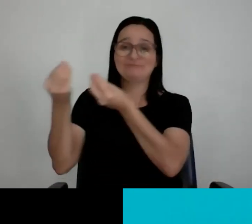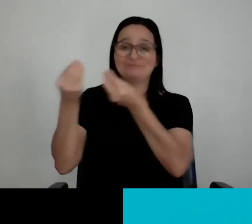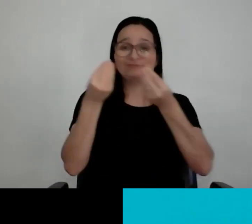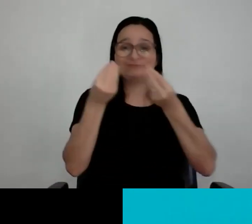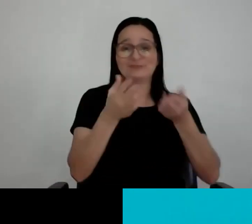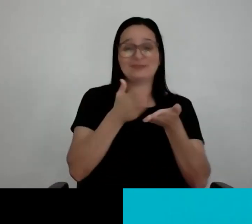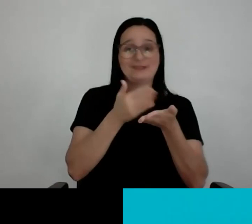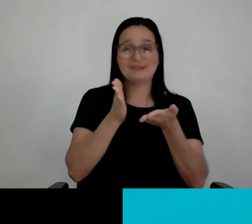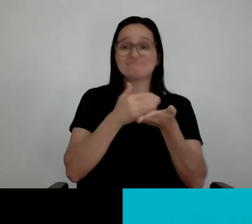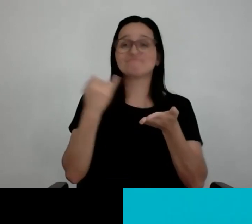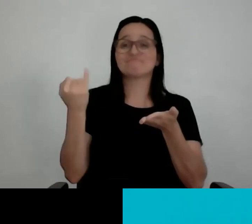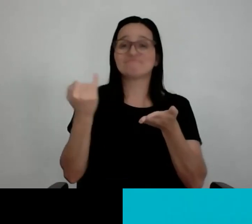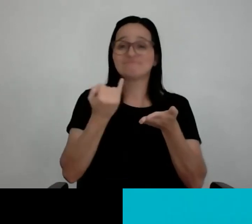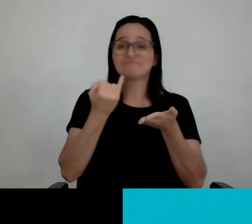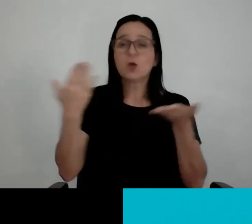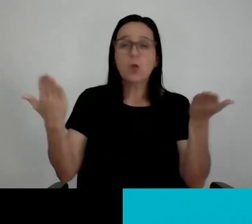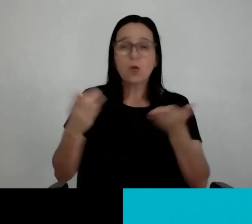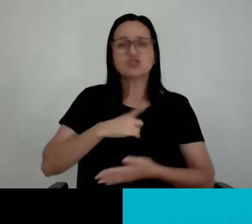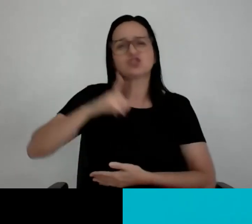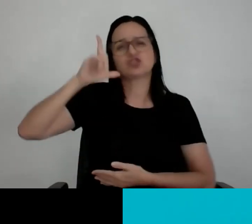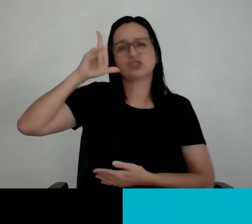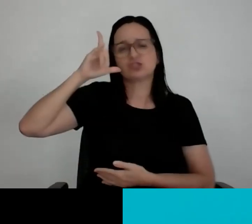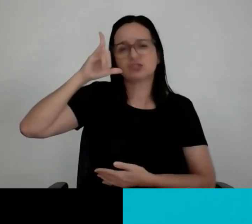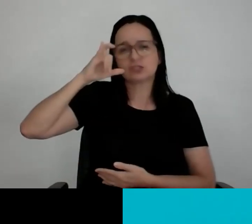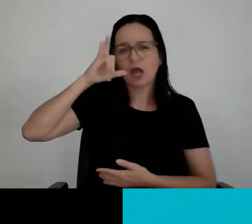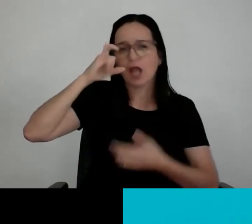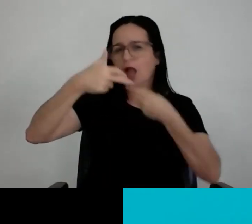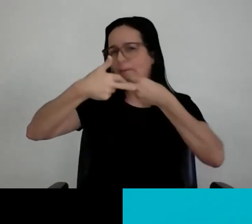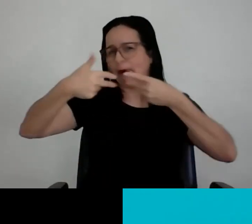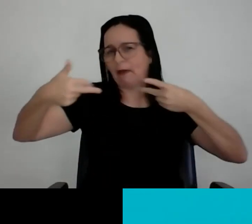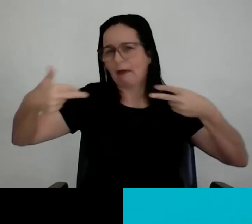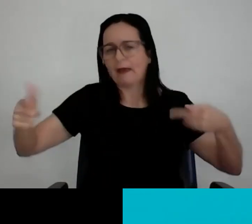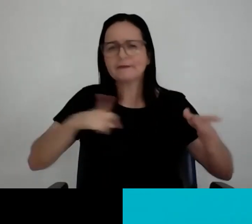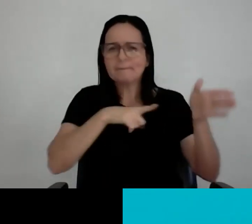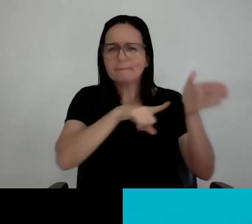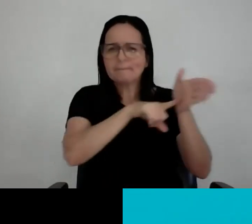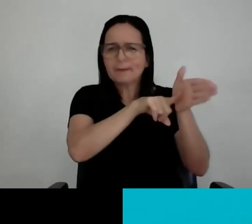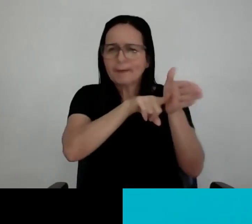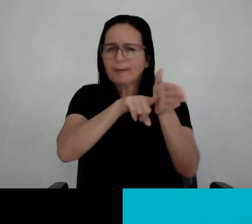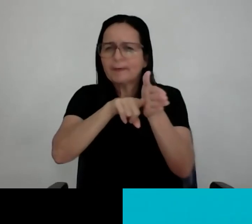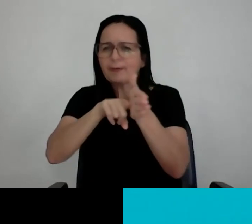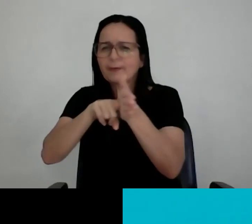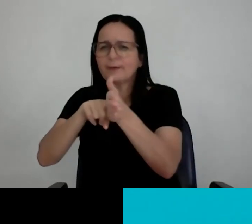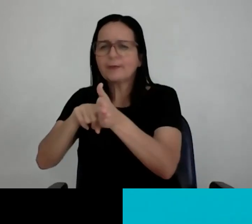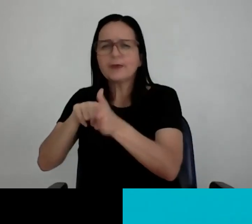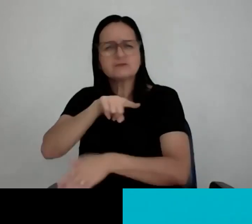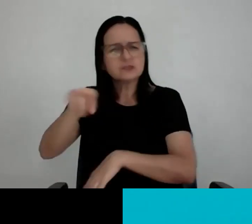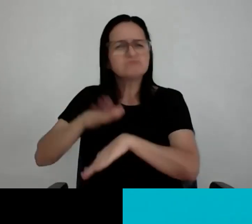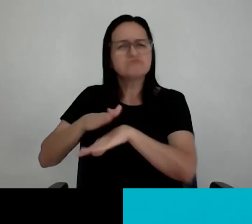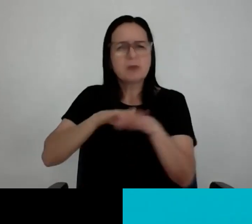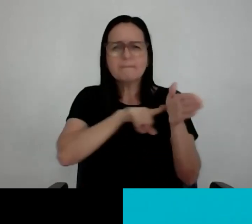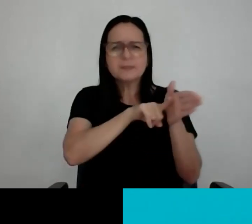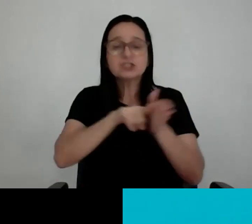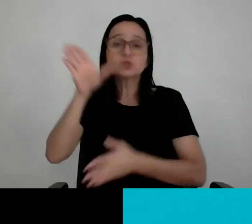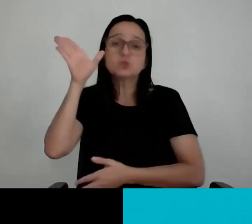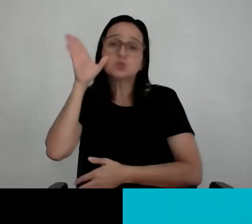Hoje tem Instagram, tem Pinterest, tem pesquisa, pesquisa, vocês podem pesquisar à vontade. Então, pesquisa, curiosidade,